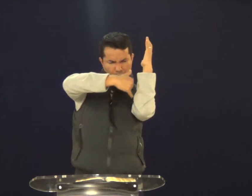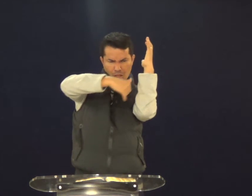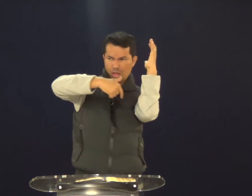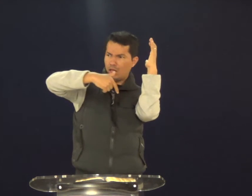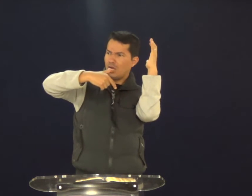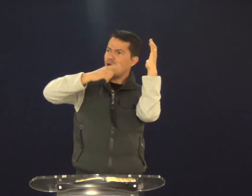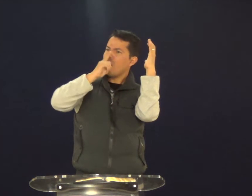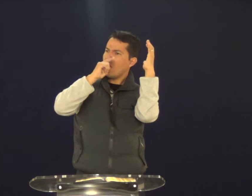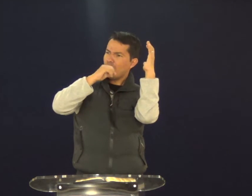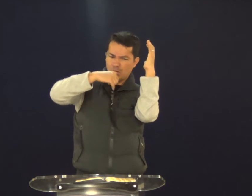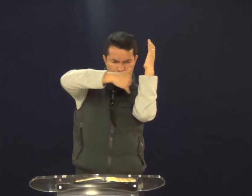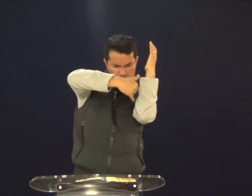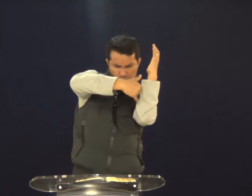ela cria vida novamente.